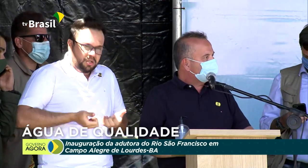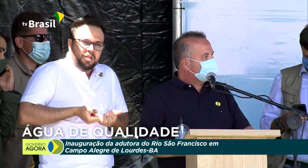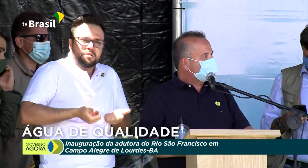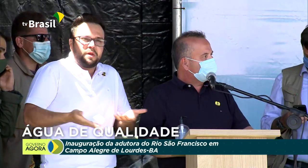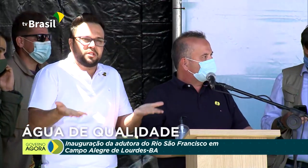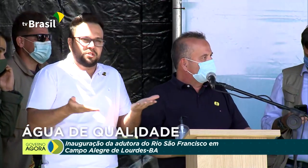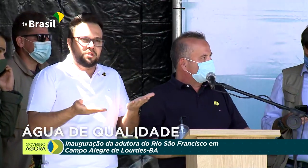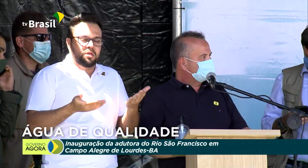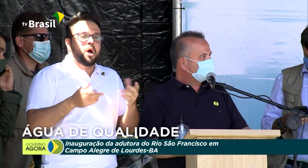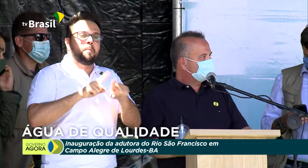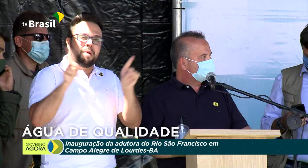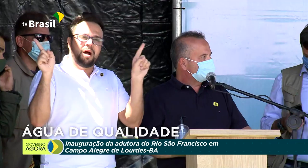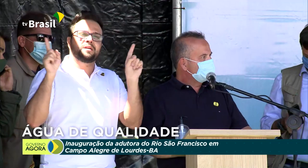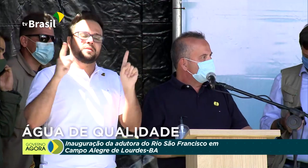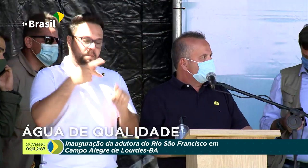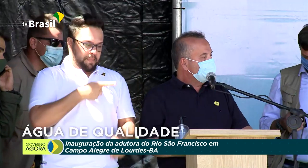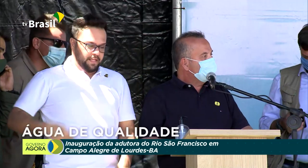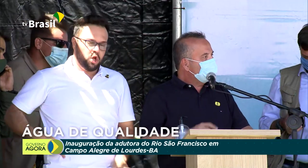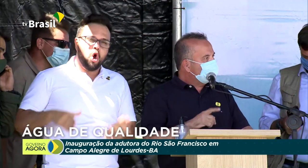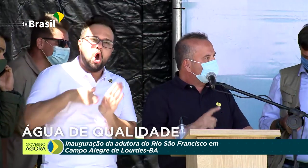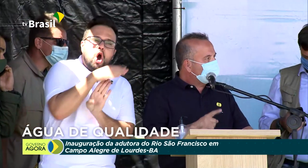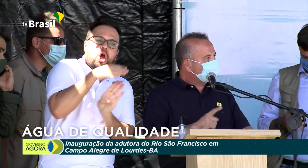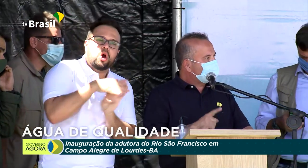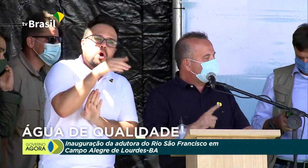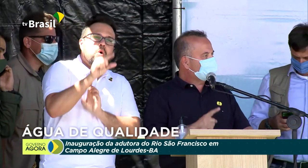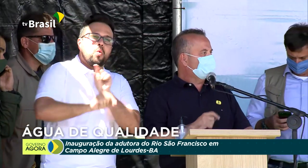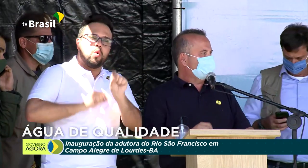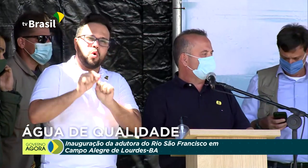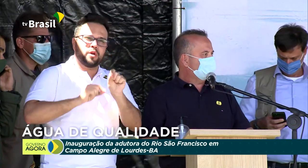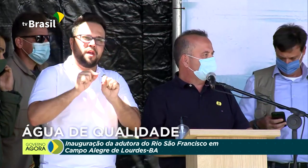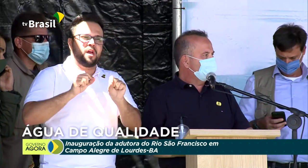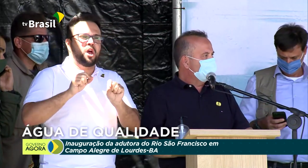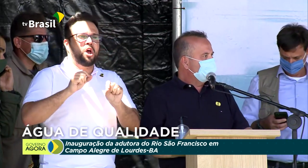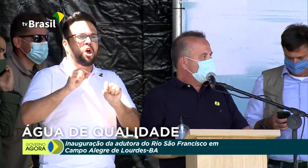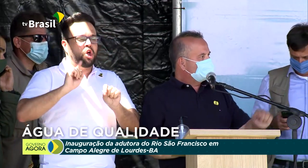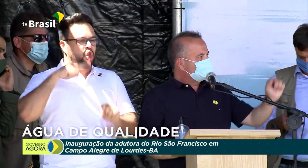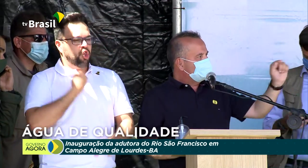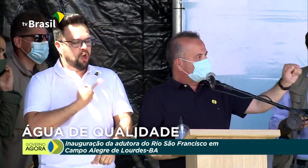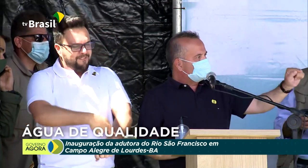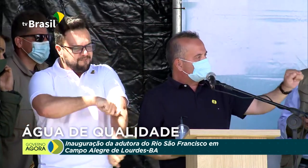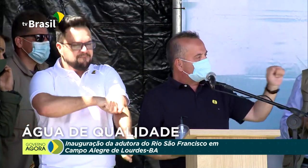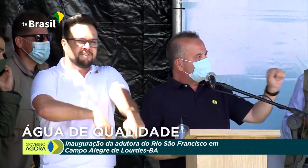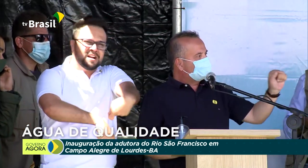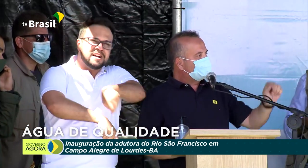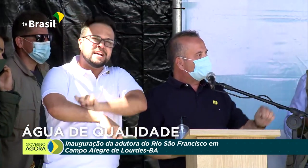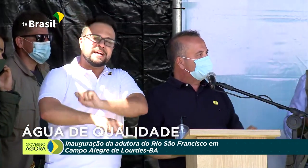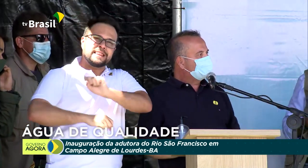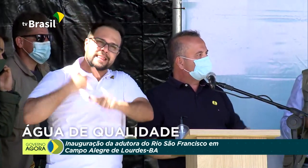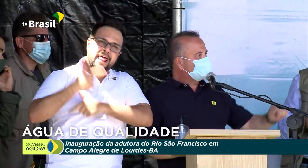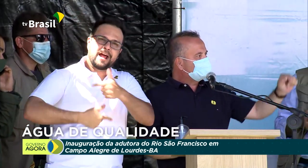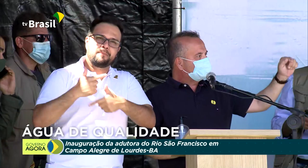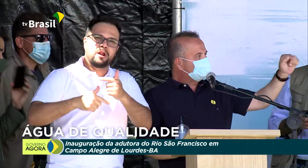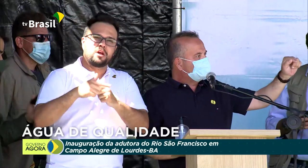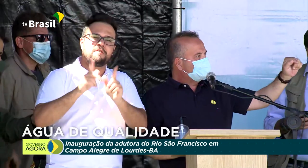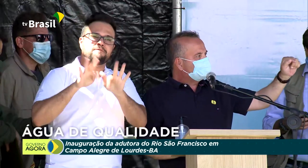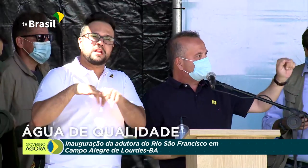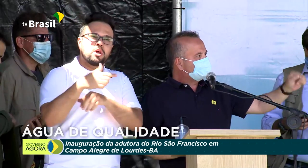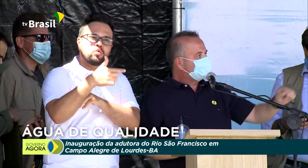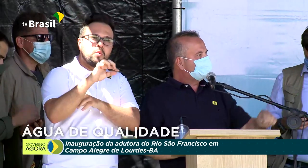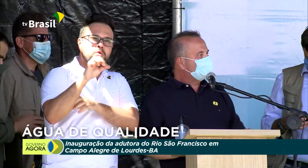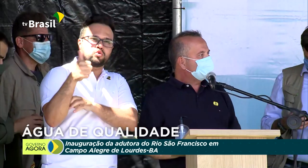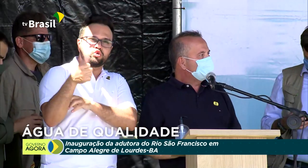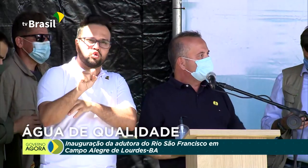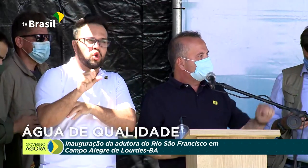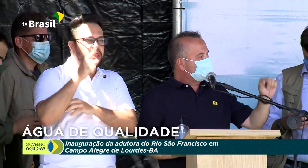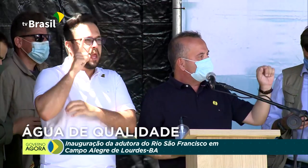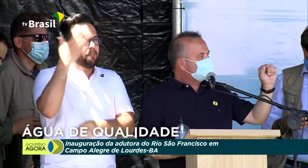presidente nos orientou e não faltaram esforços. Em 2018, no final de 2018, em Campo de Lourdes, a